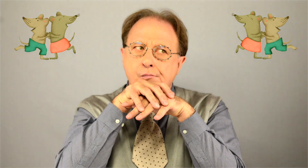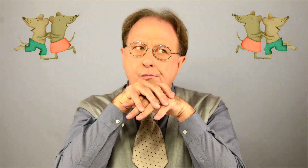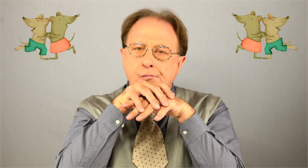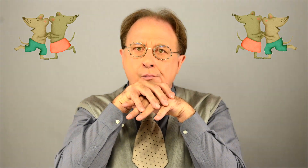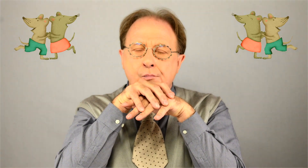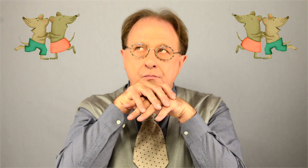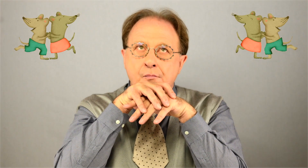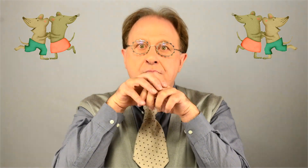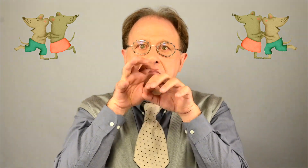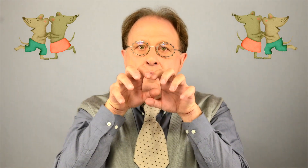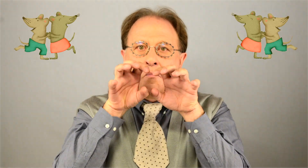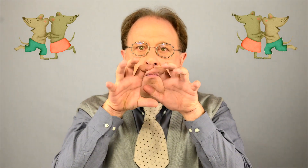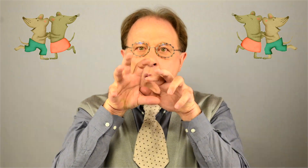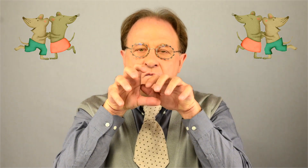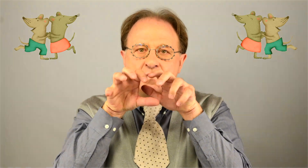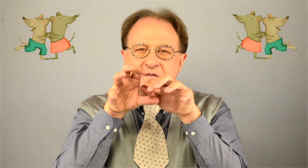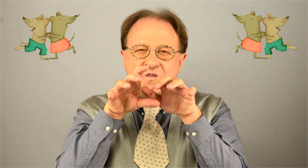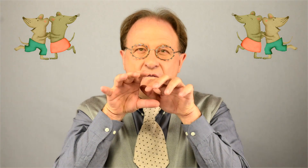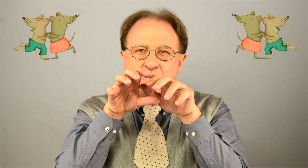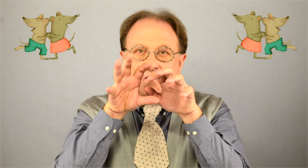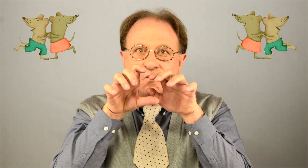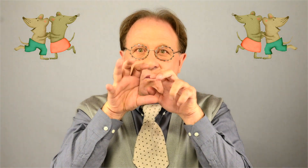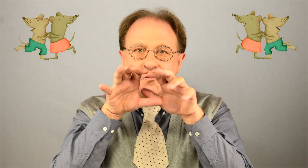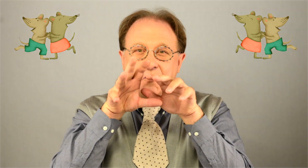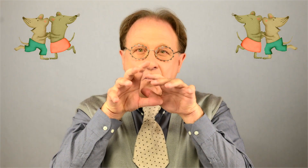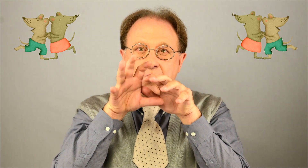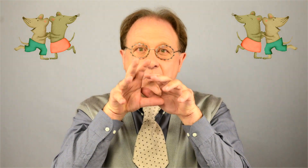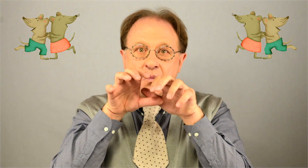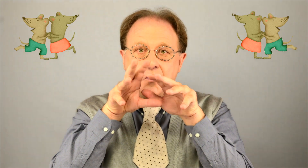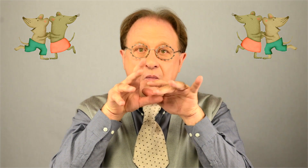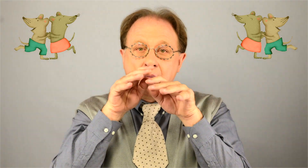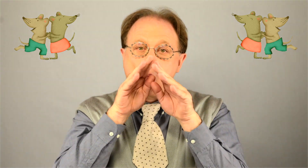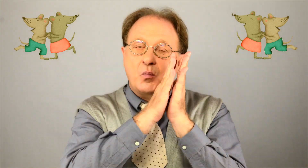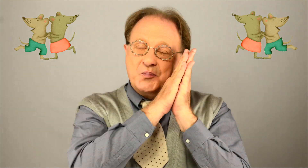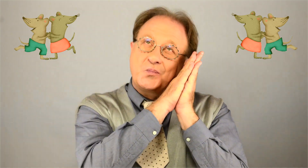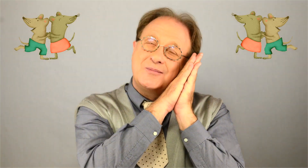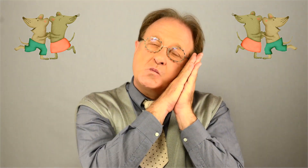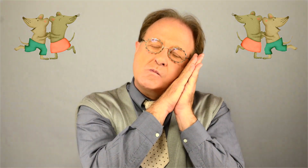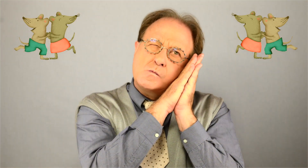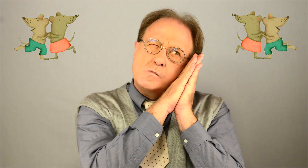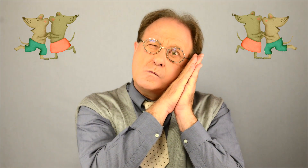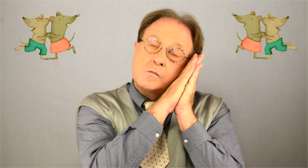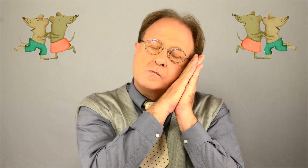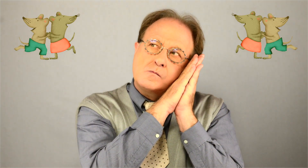Un gros chat gris Dormait Dormait